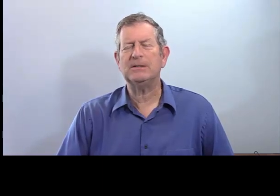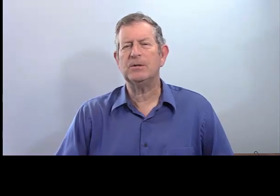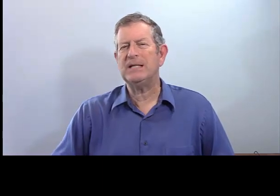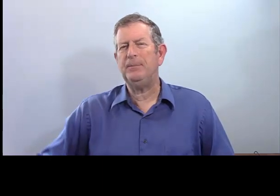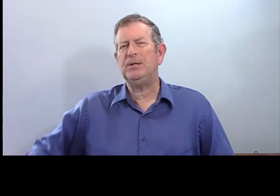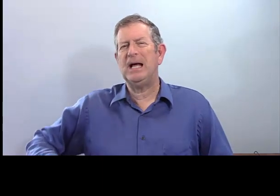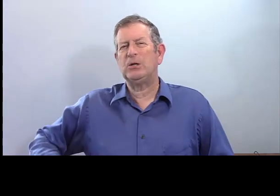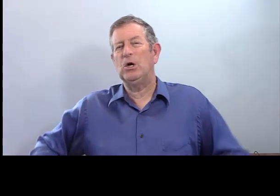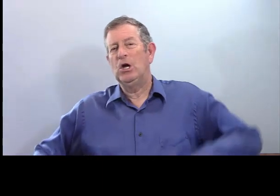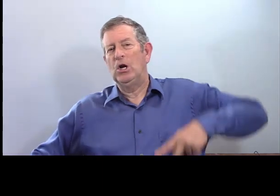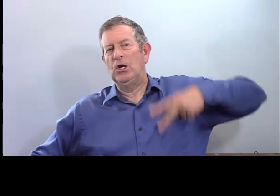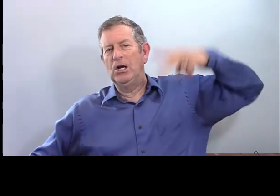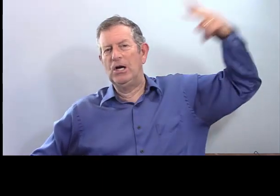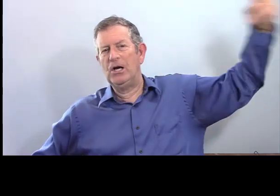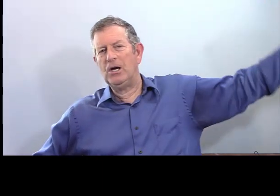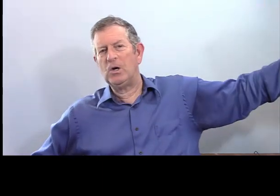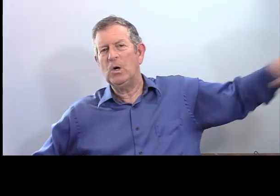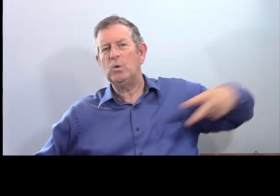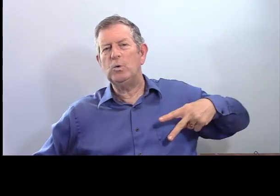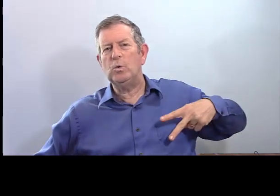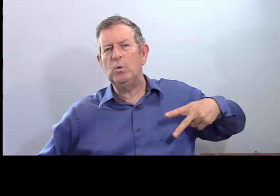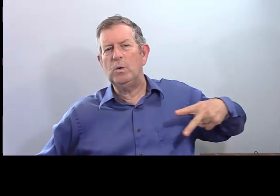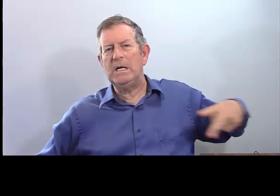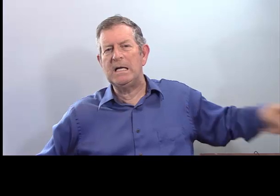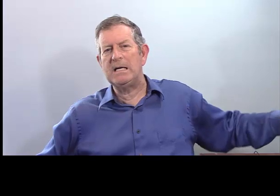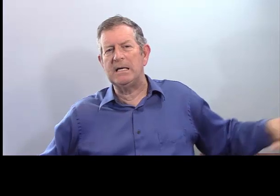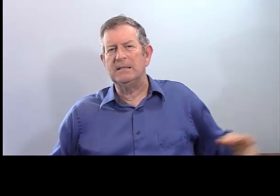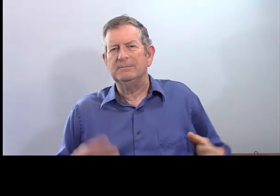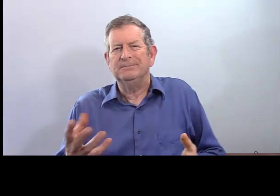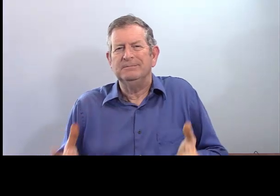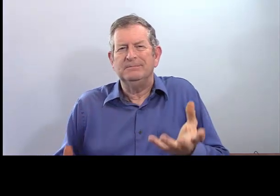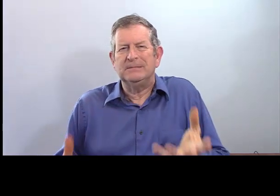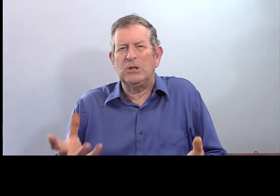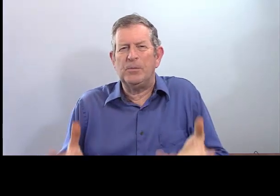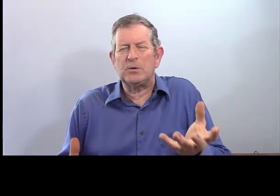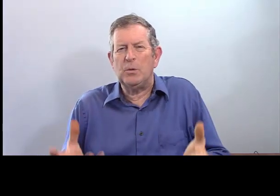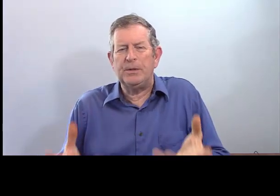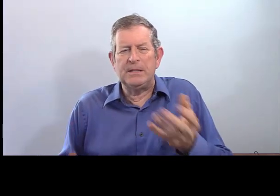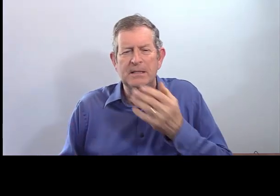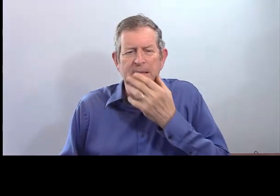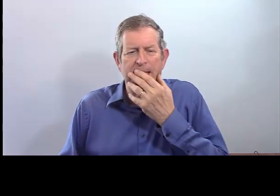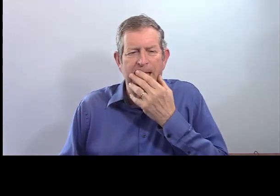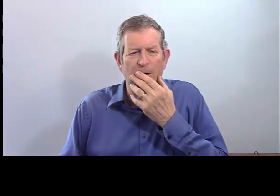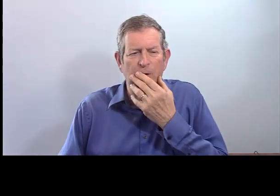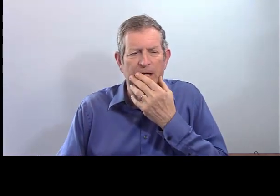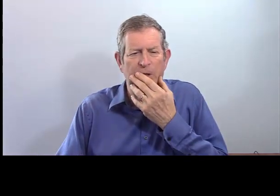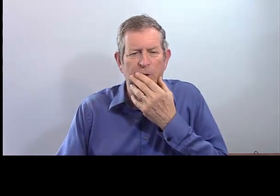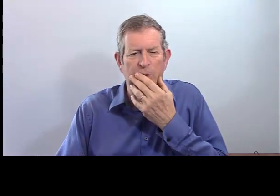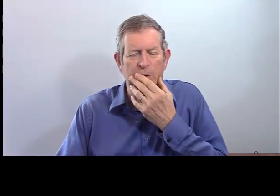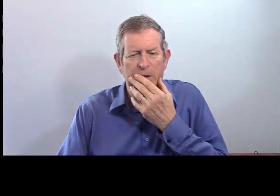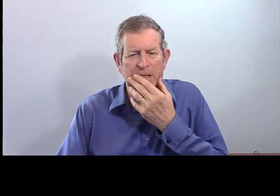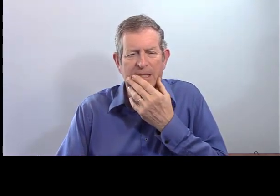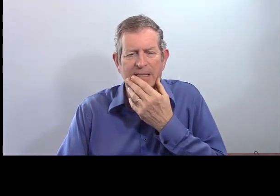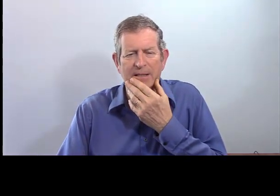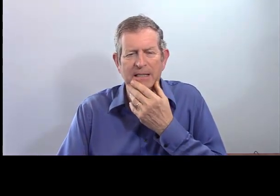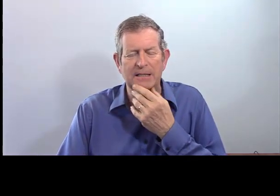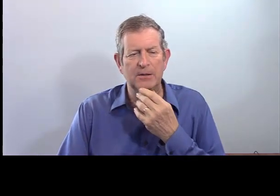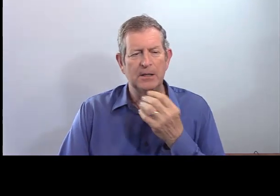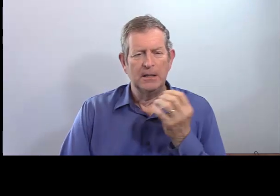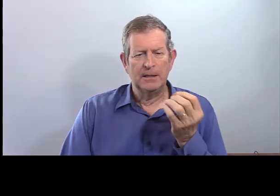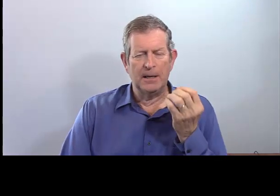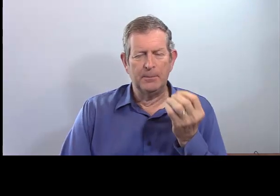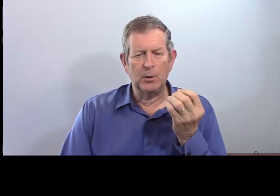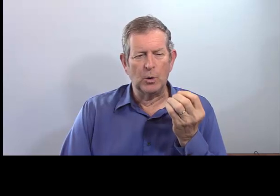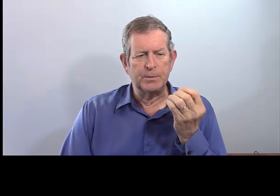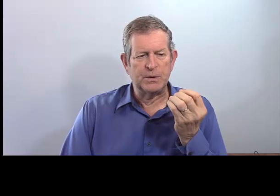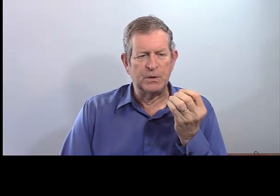Ok. Maintenant, ça peut être leur ou les. Comment est-ce qu'on peut distinguer entre les deux ? Discerner